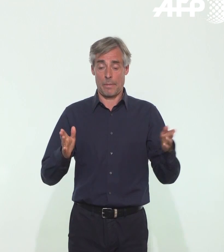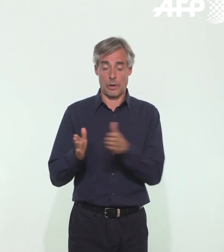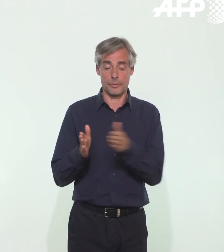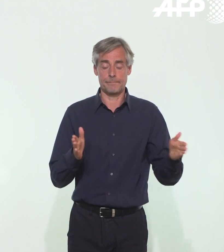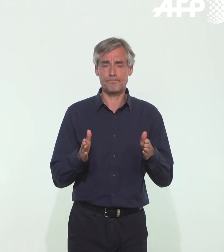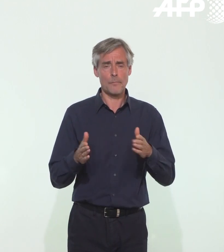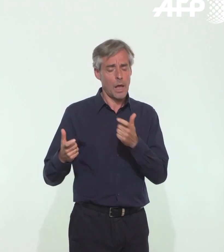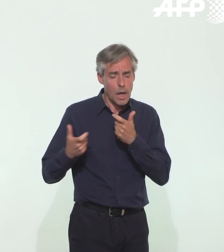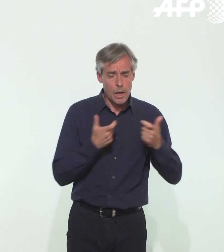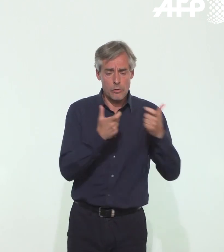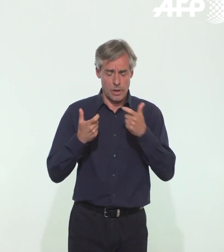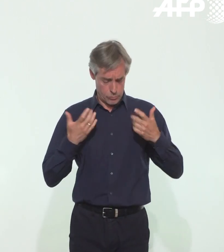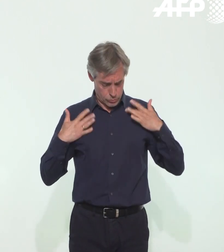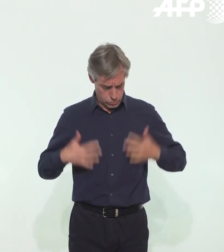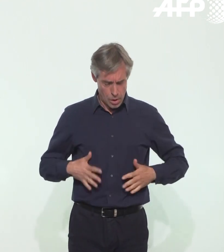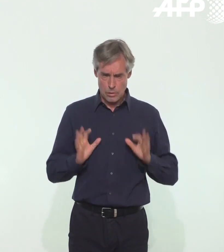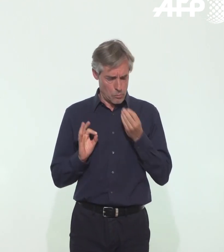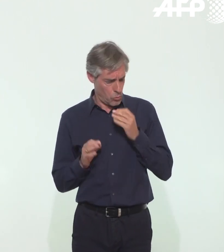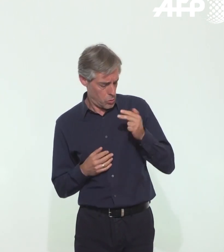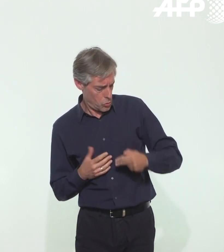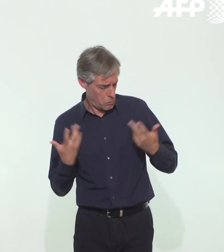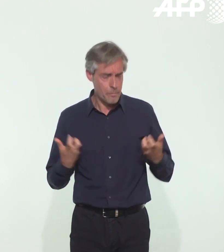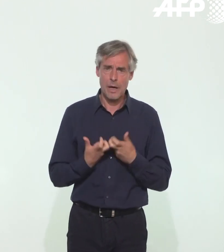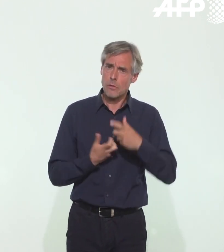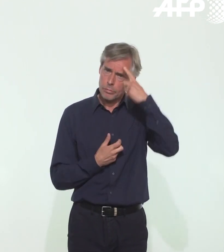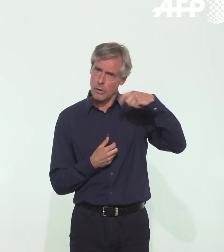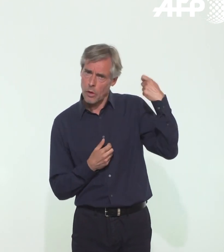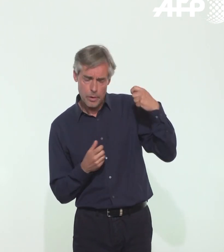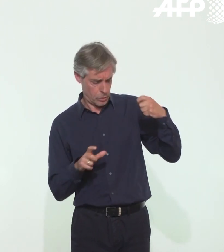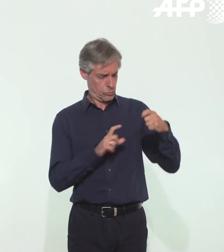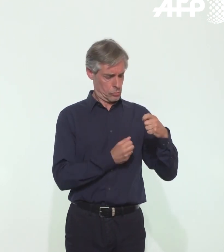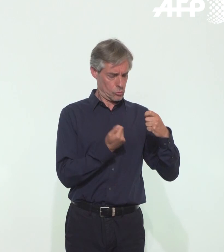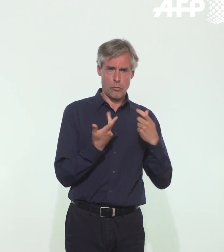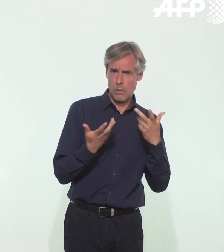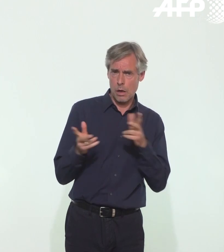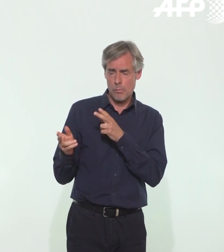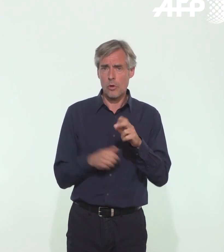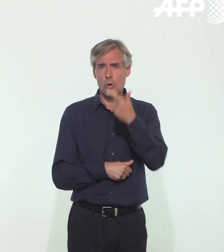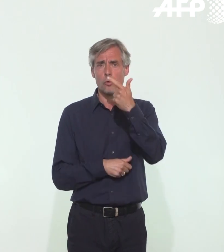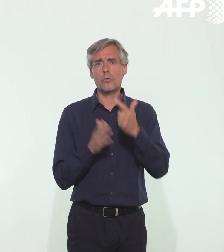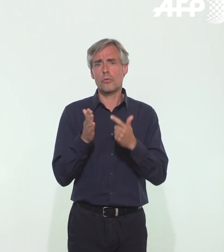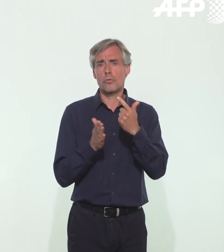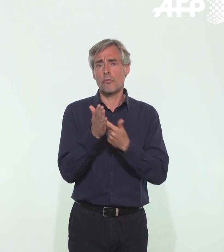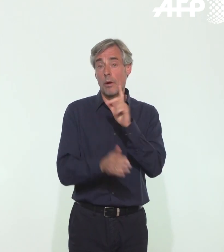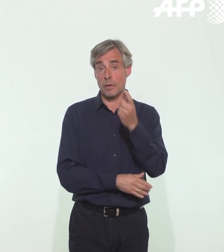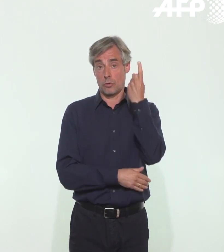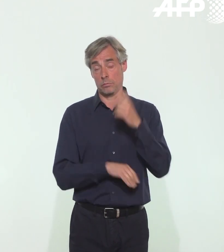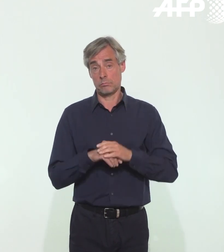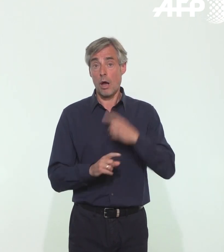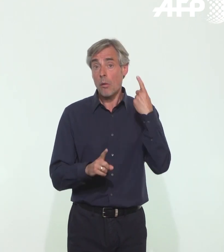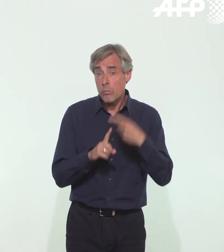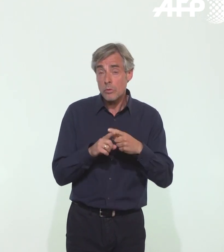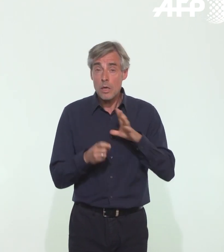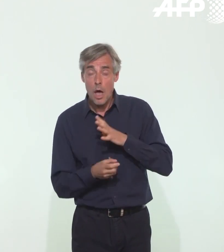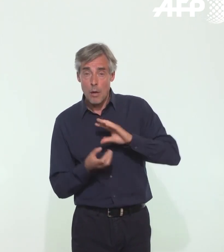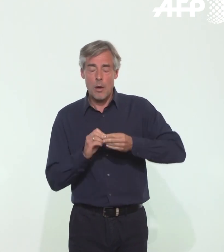surveillez régulièrement votre état de santé, notamment, prenez votre température à intervalles réguliers deux fois par jour et comme vous le savez, en